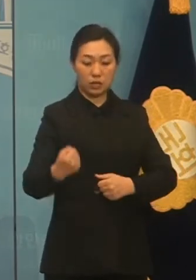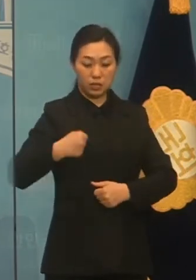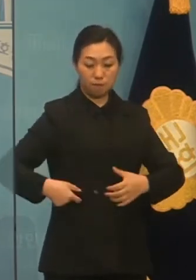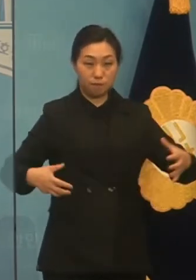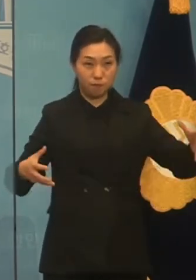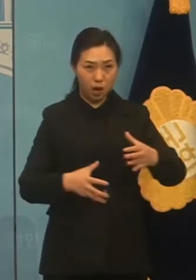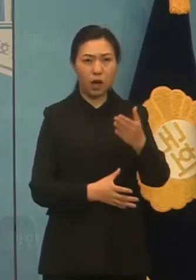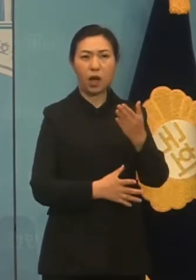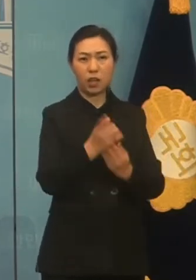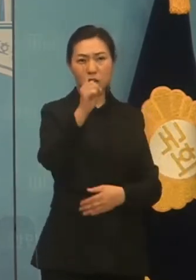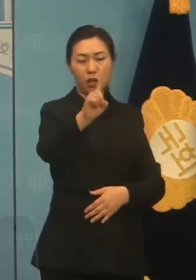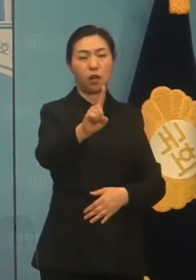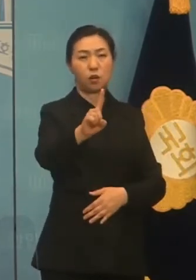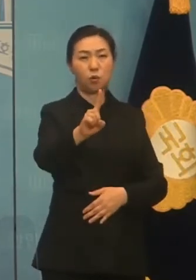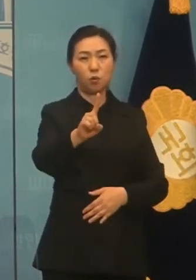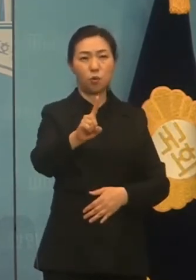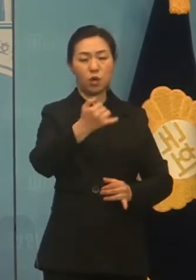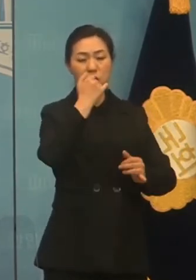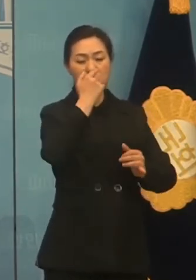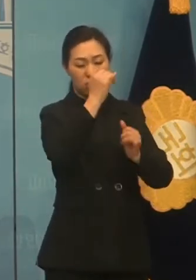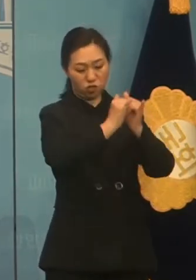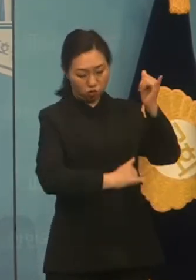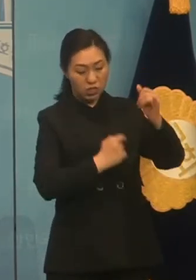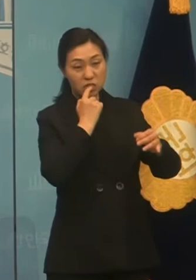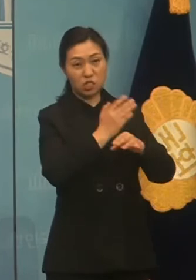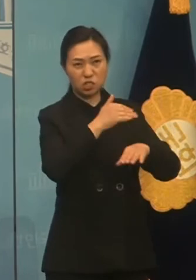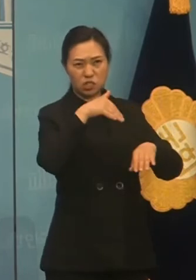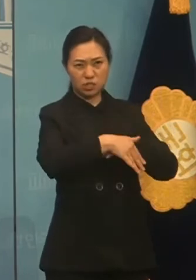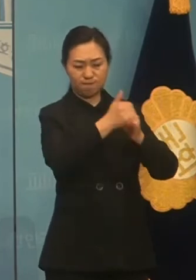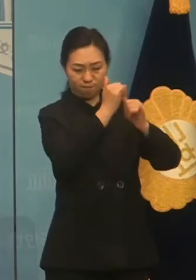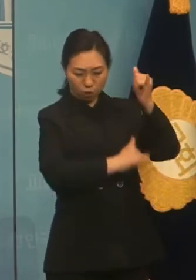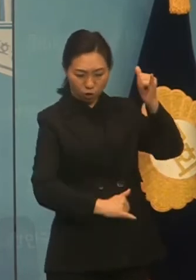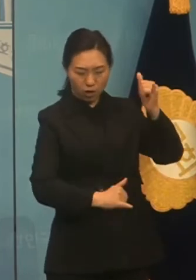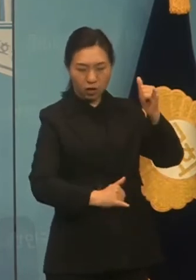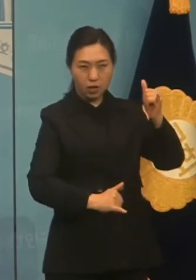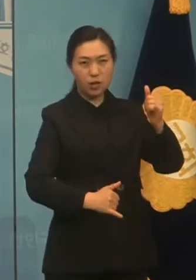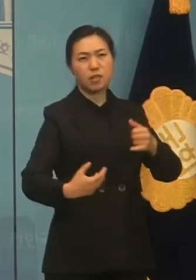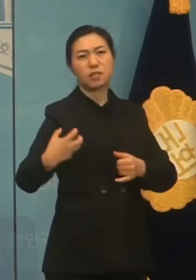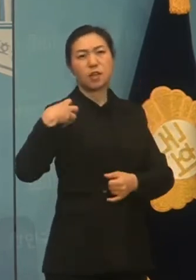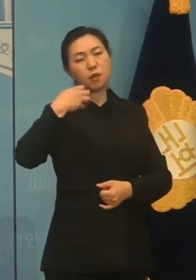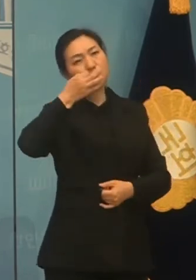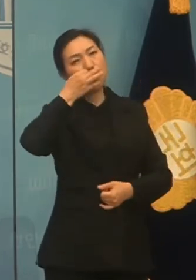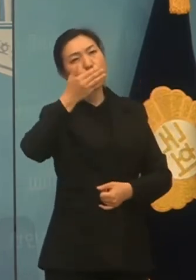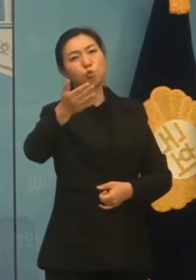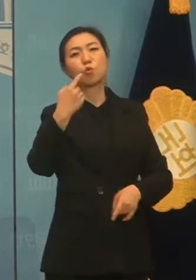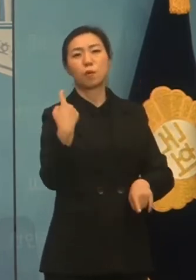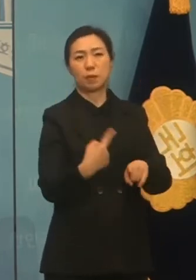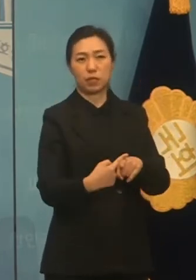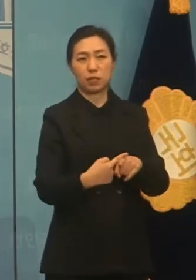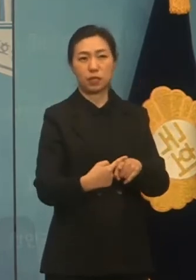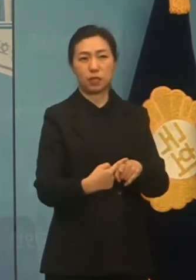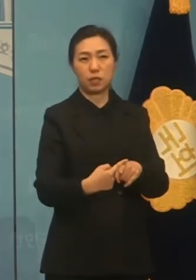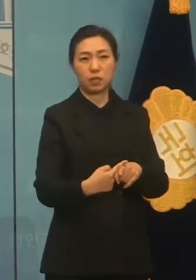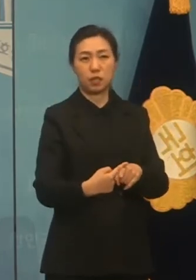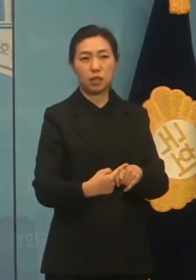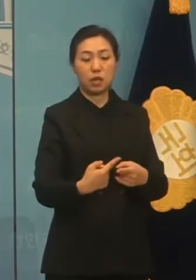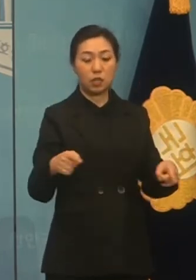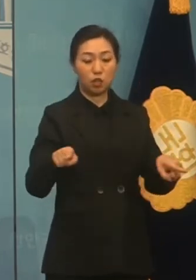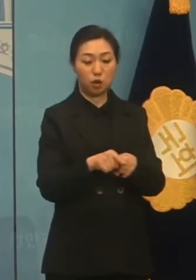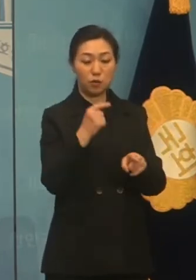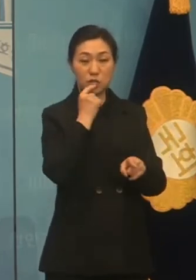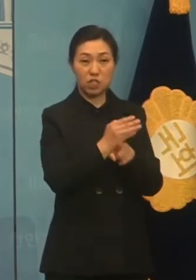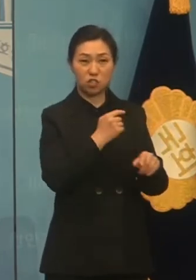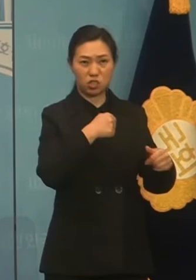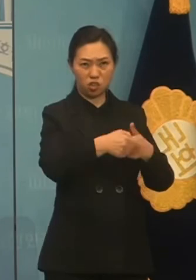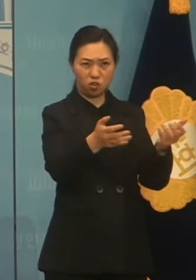민주당의 역사와 국민께 책임지는 자세에 드립니다. 운명의 1년, 더불어민주당의 최고위원회는 그 어느 때보다도